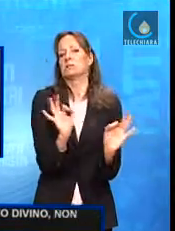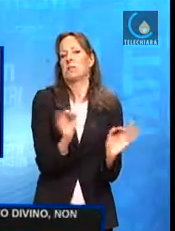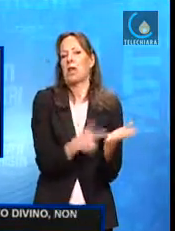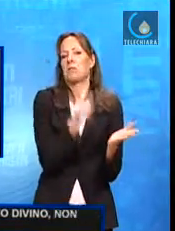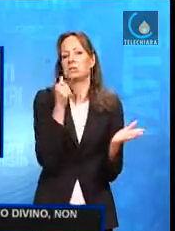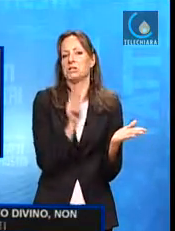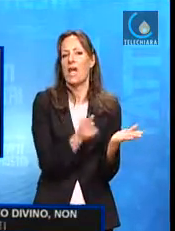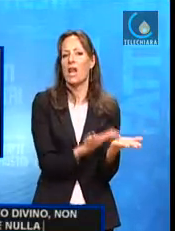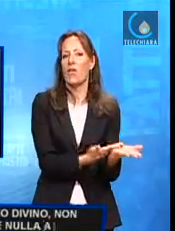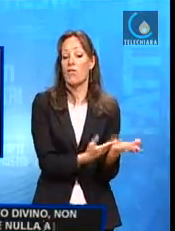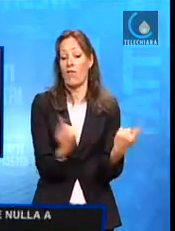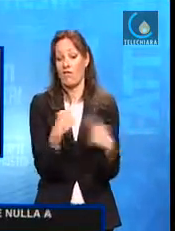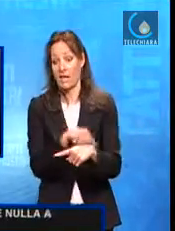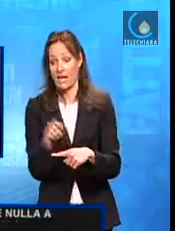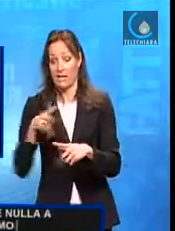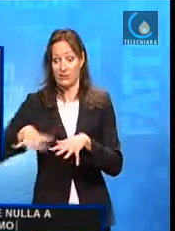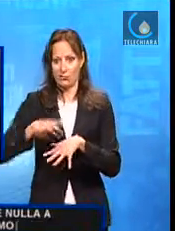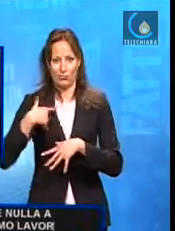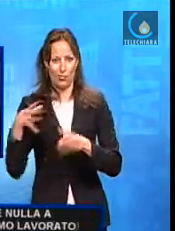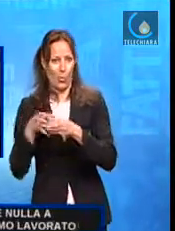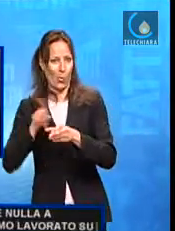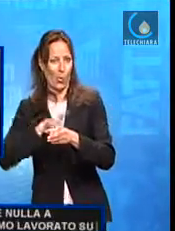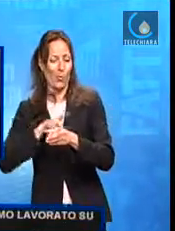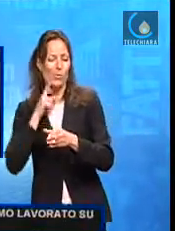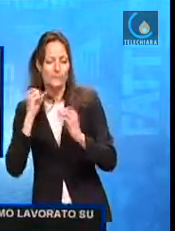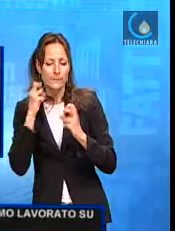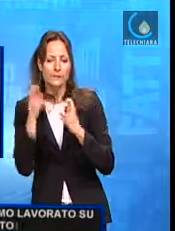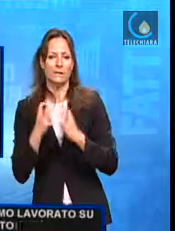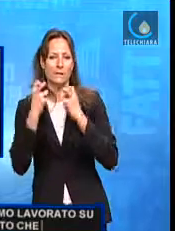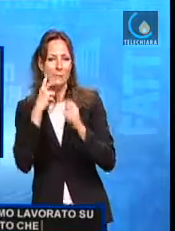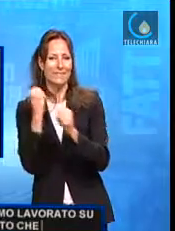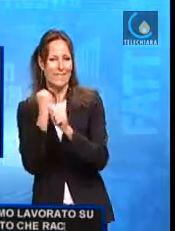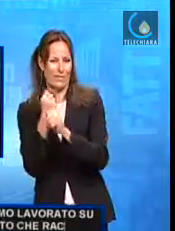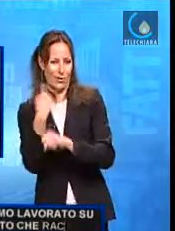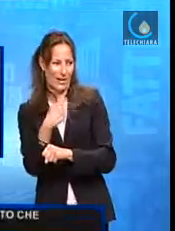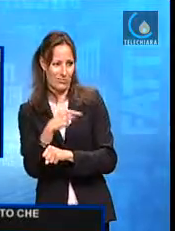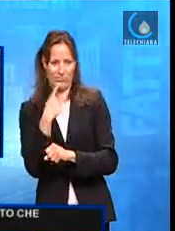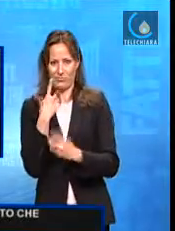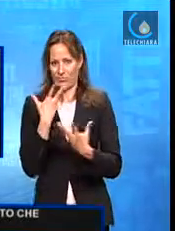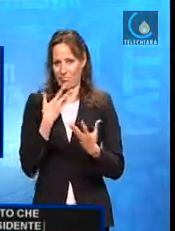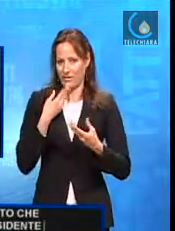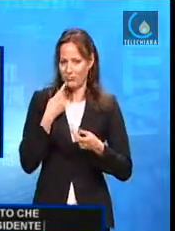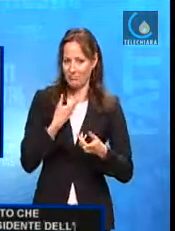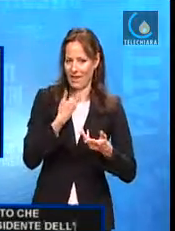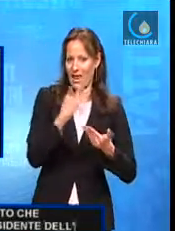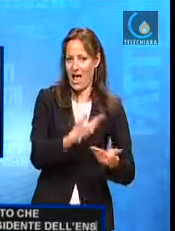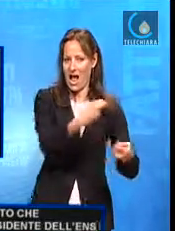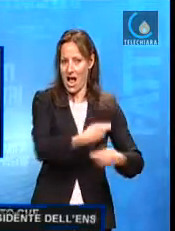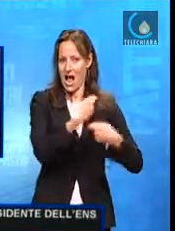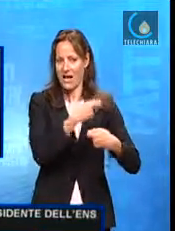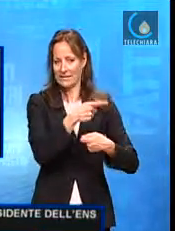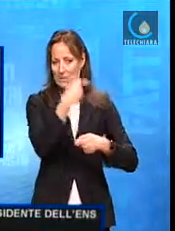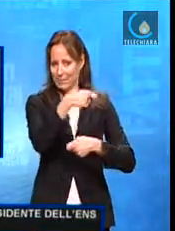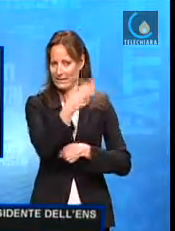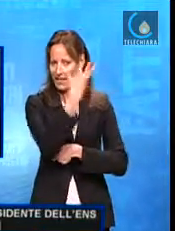a lavorare proprio su quello, l'incremento che raccontava la Presidente dell'Ens e la testimonianza di un passaggio. In